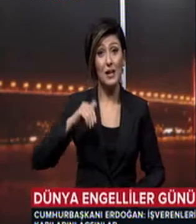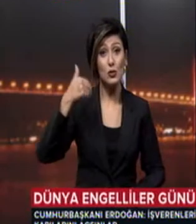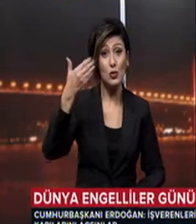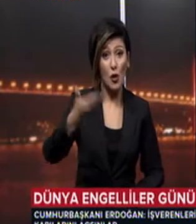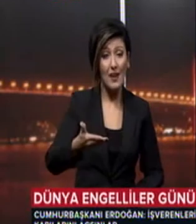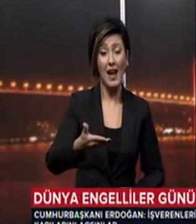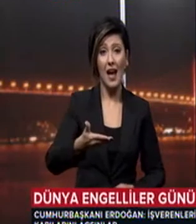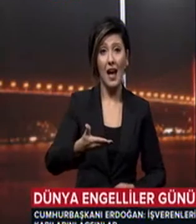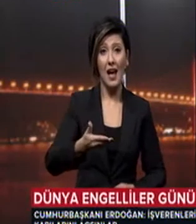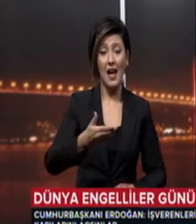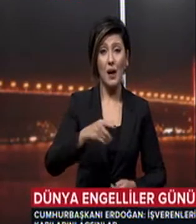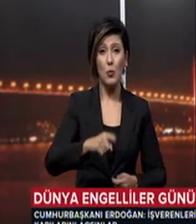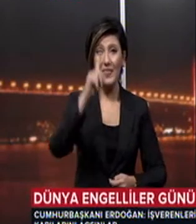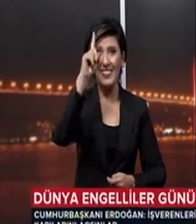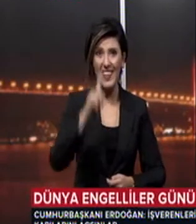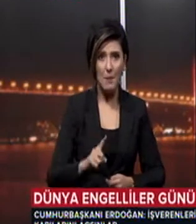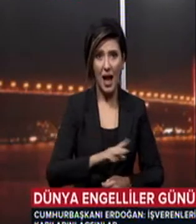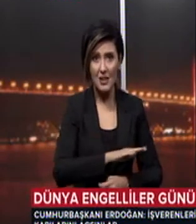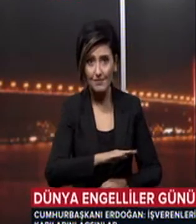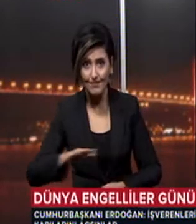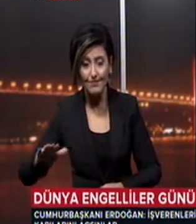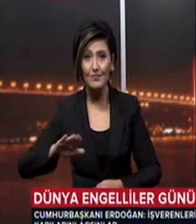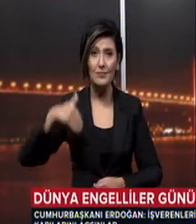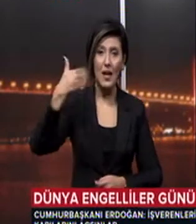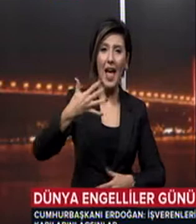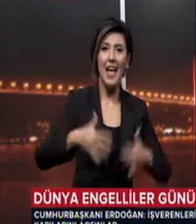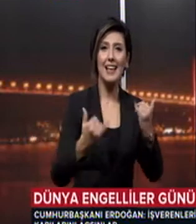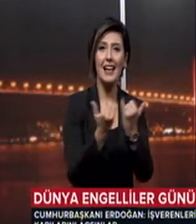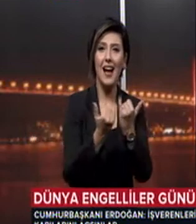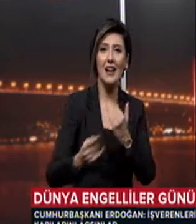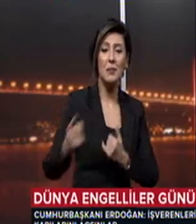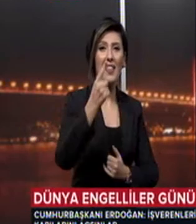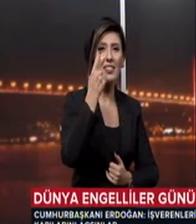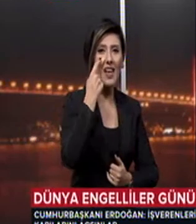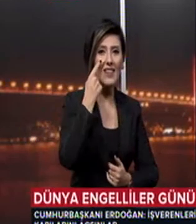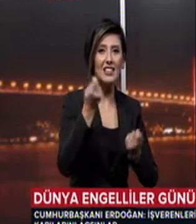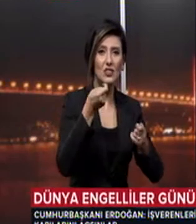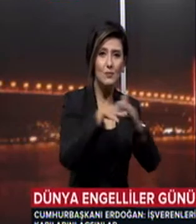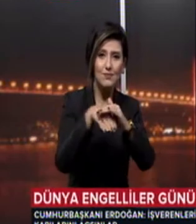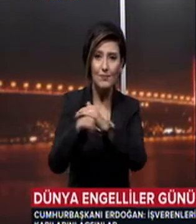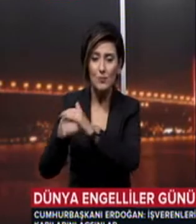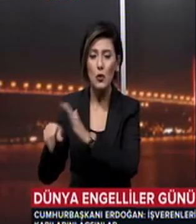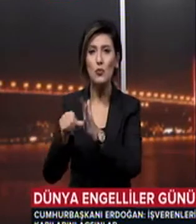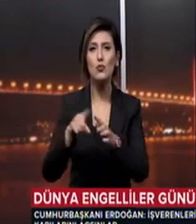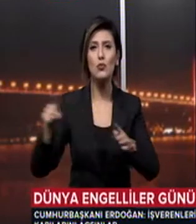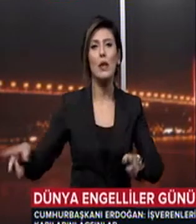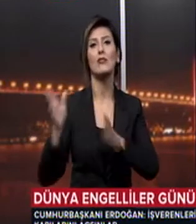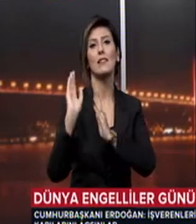atılan temel üzerine engelli kardeşlerimizin devlette yer alması sürecini devam ettireceğiz